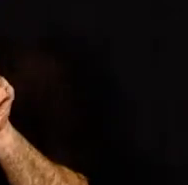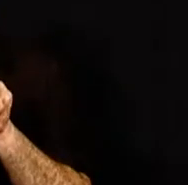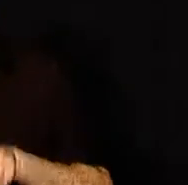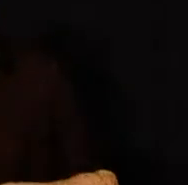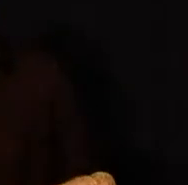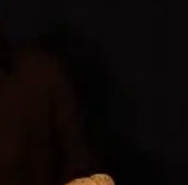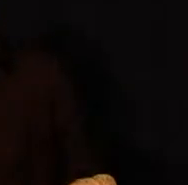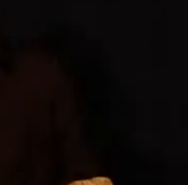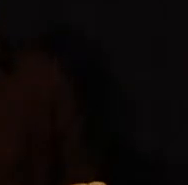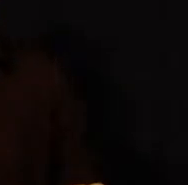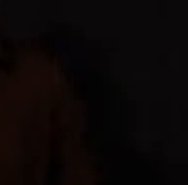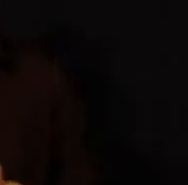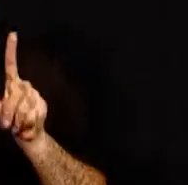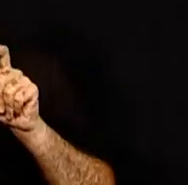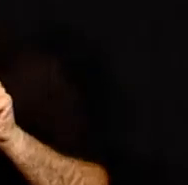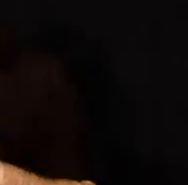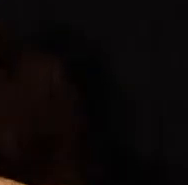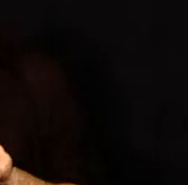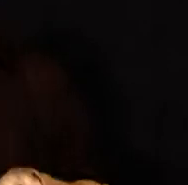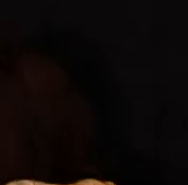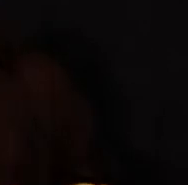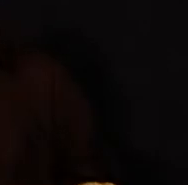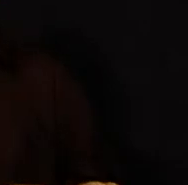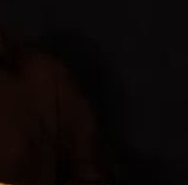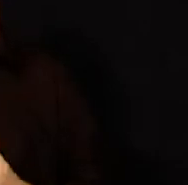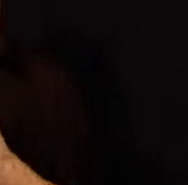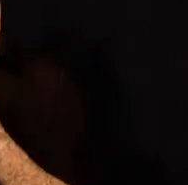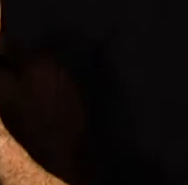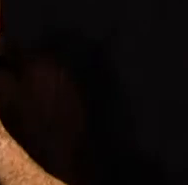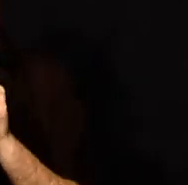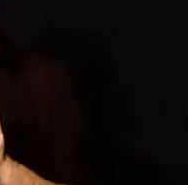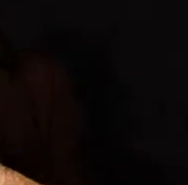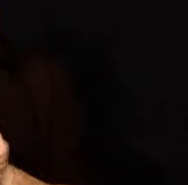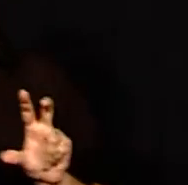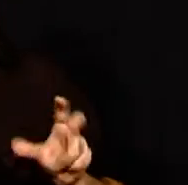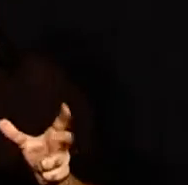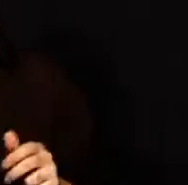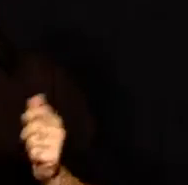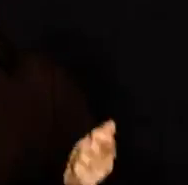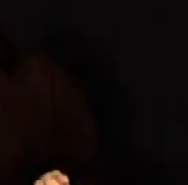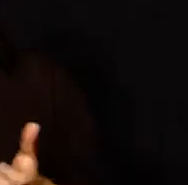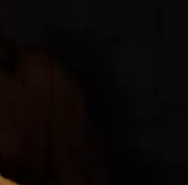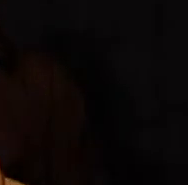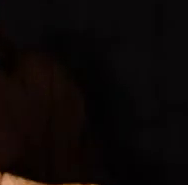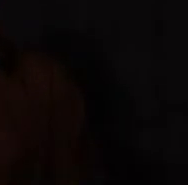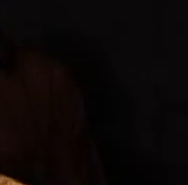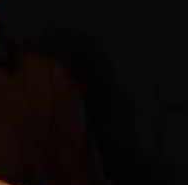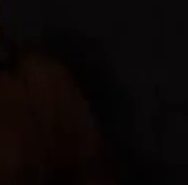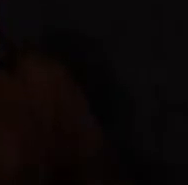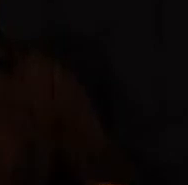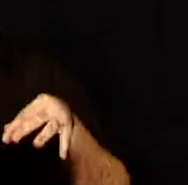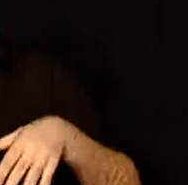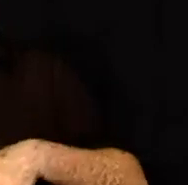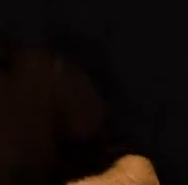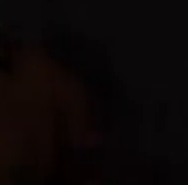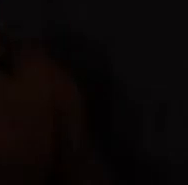Merhaba, Kanal Sim ve Yakın Doğu Televizyonu'nun iş birliğiyle hazırlanan Engelsiz Haber'e